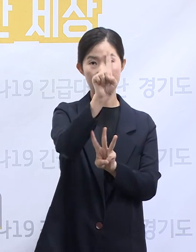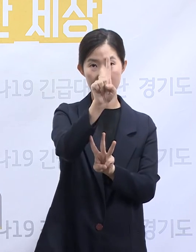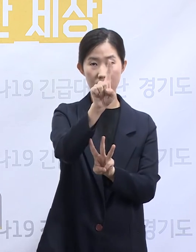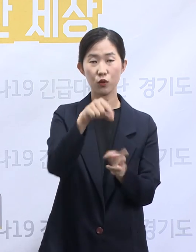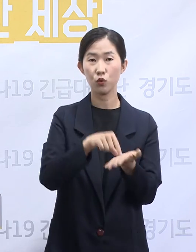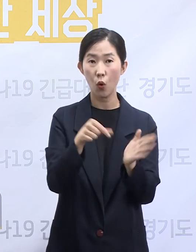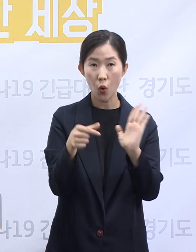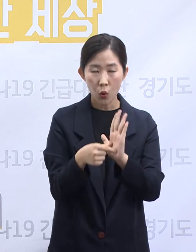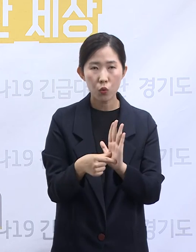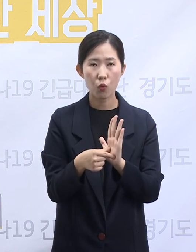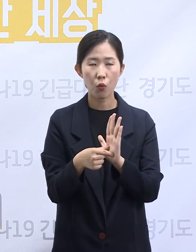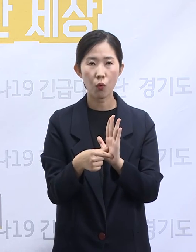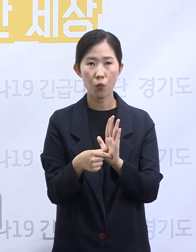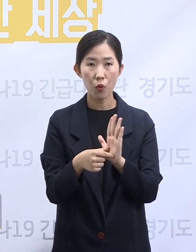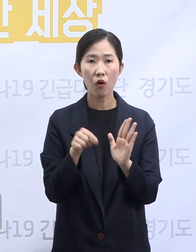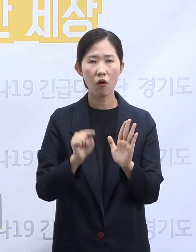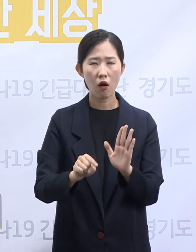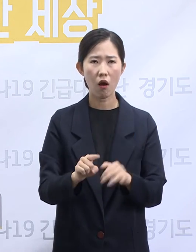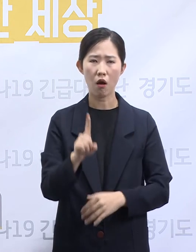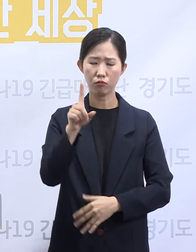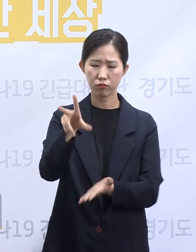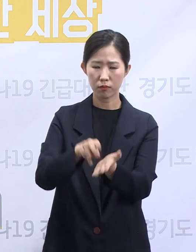인해 사용되는 현상을 경험했습니다.